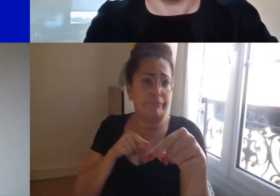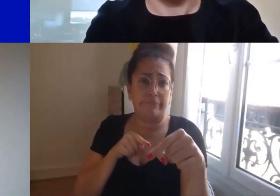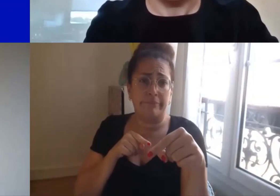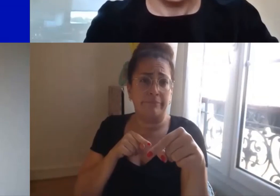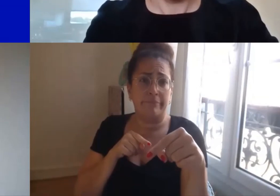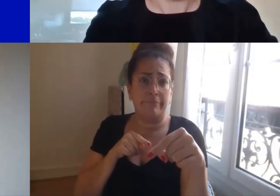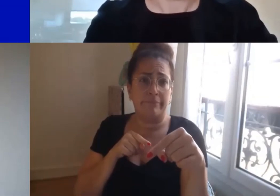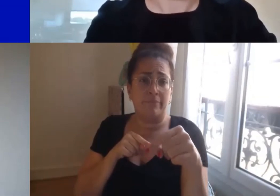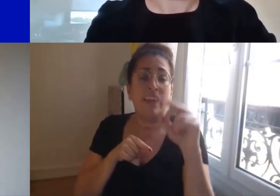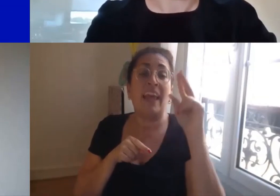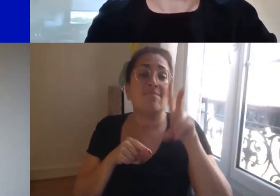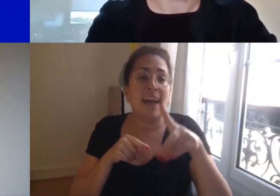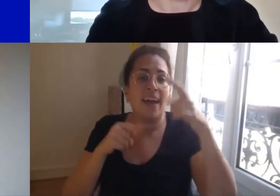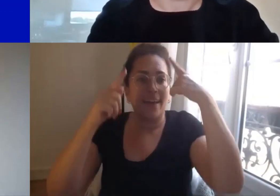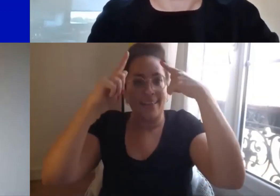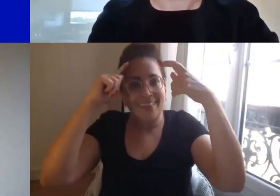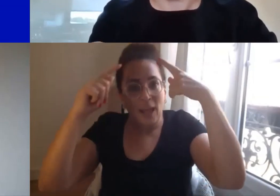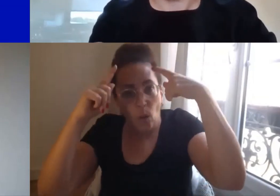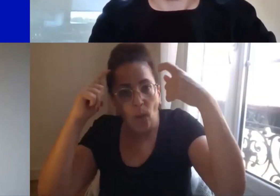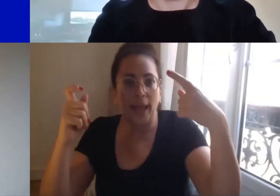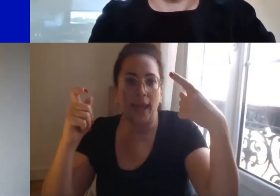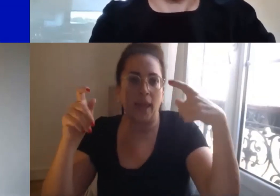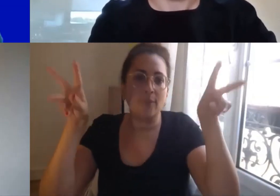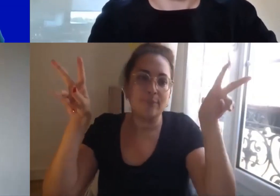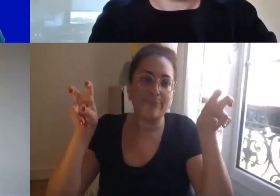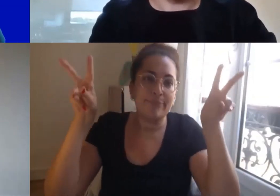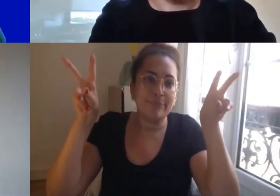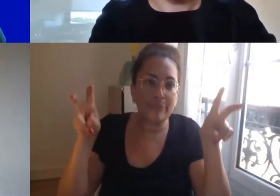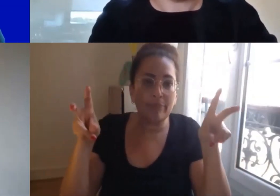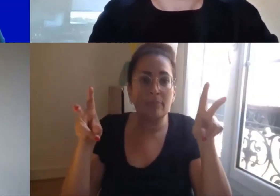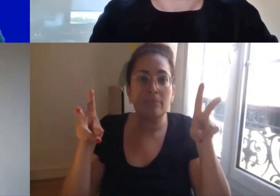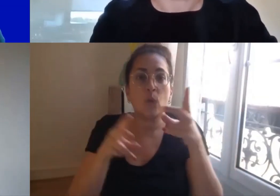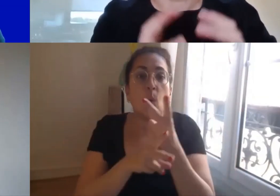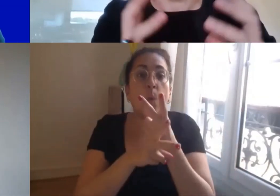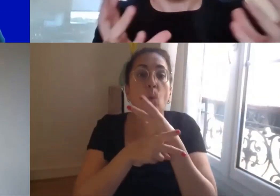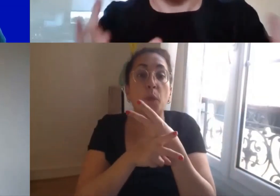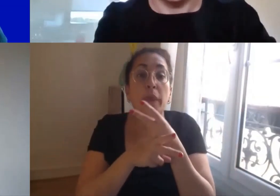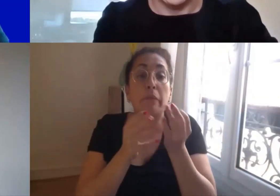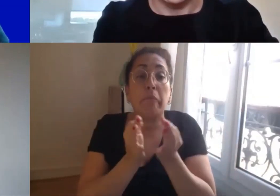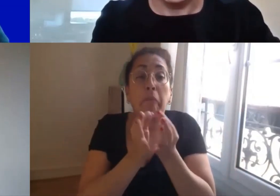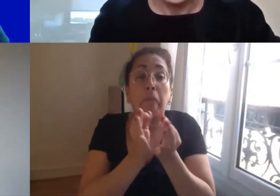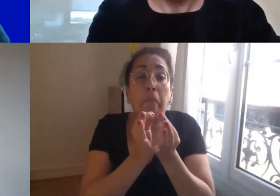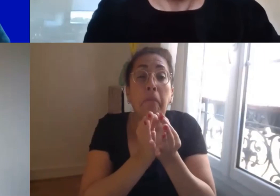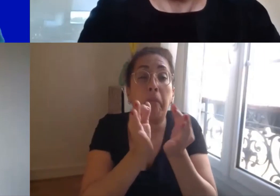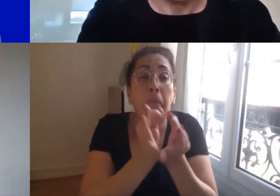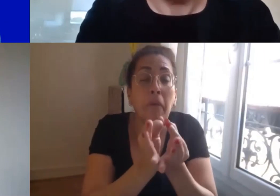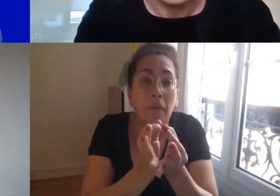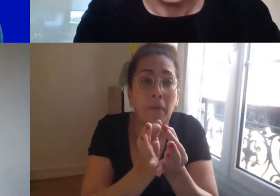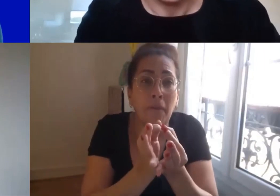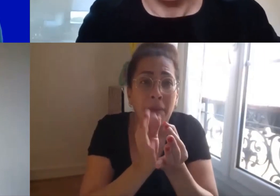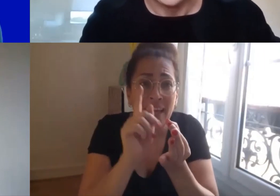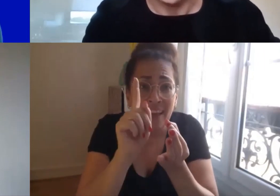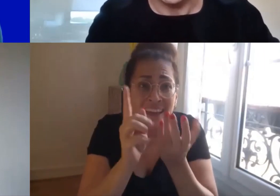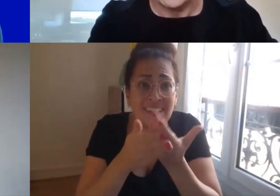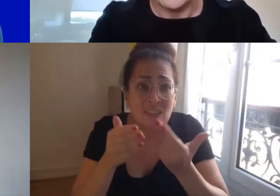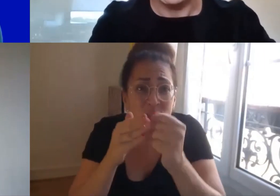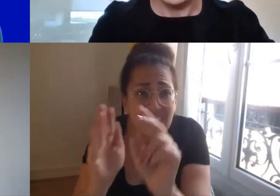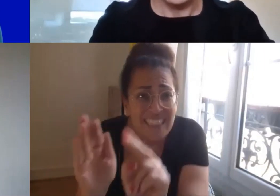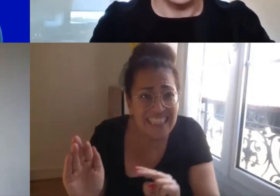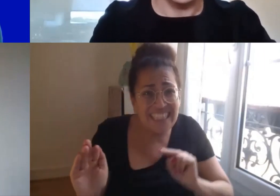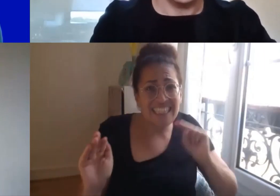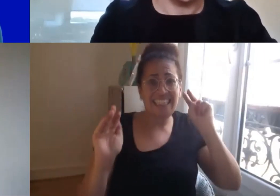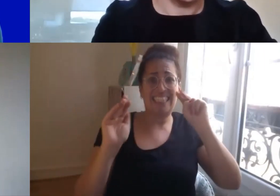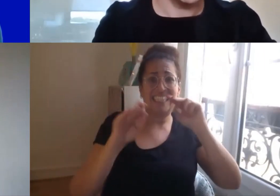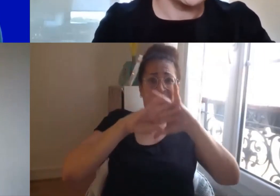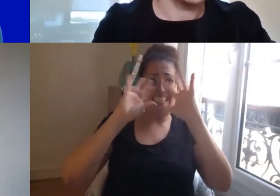théorique on arrive effectivement avec quelques outils par-ci par-là mais on n'a pas une démarche globale ce qu'on a voulu avec la GIFIP